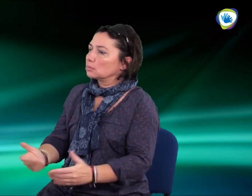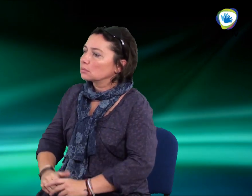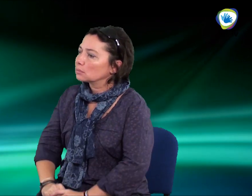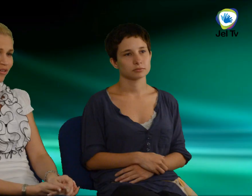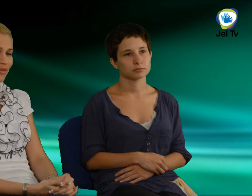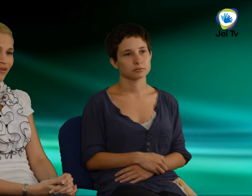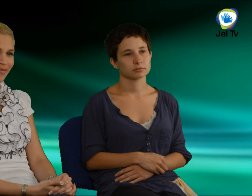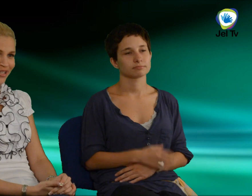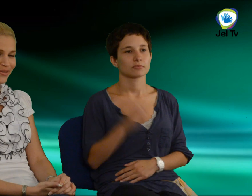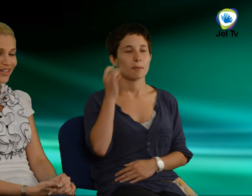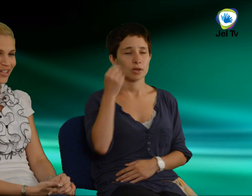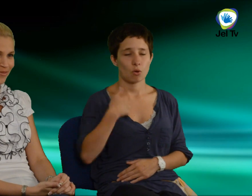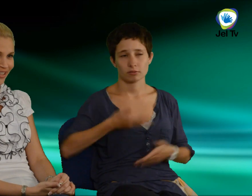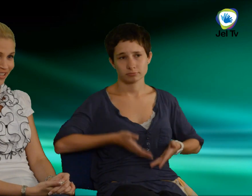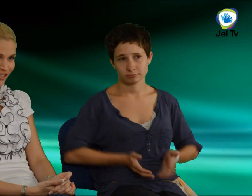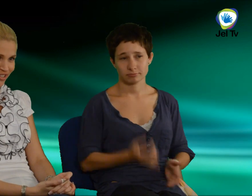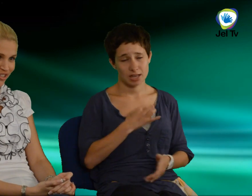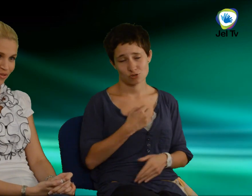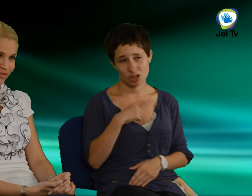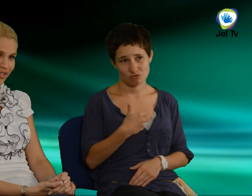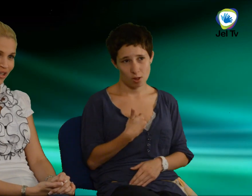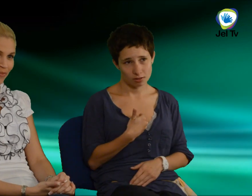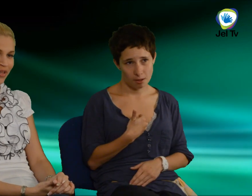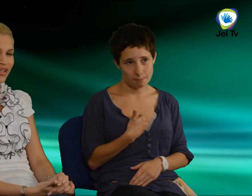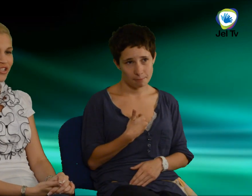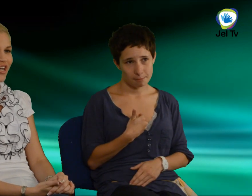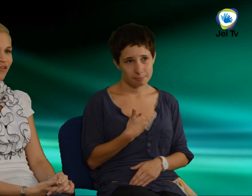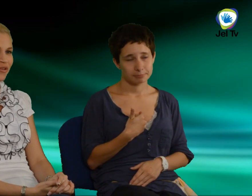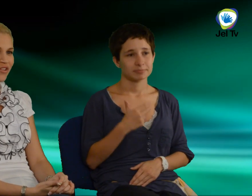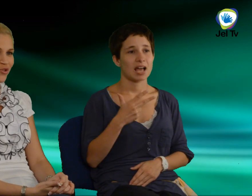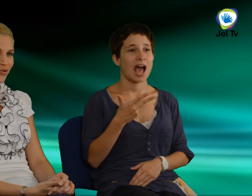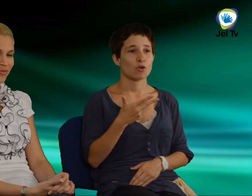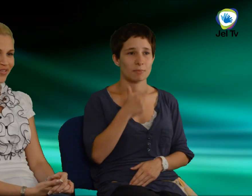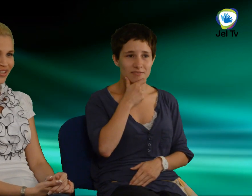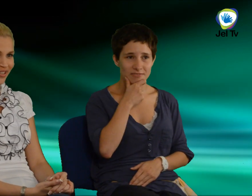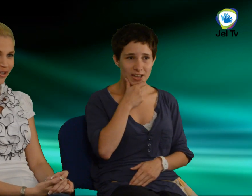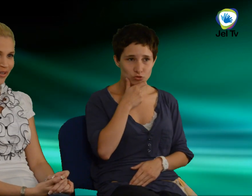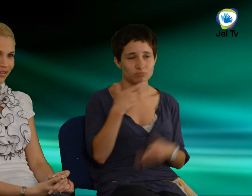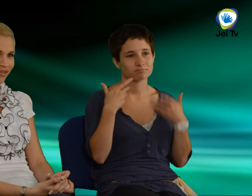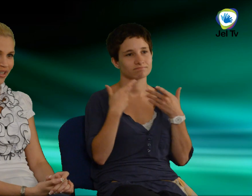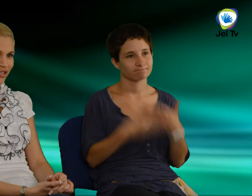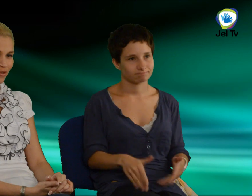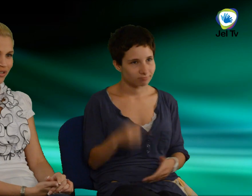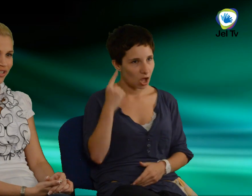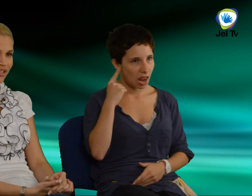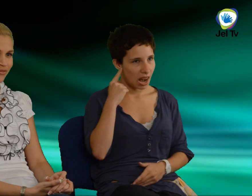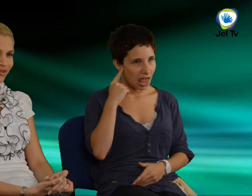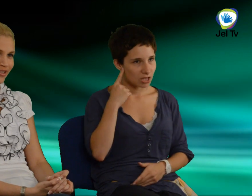Amikor megszülettem, én egészséges voltam, és három éves koromban vesztettem el a hallásomat egy influenza